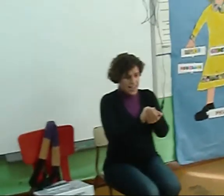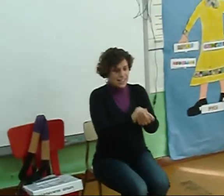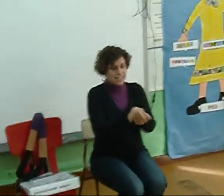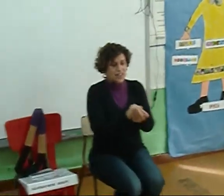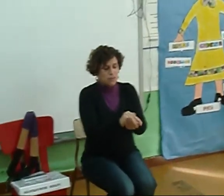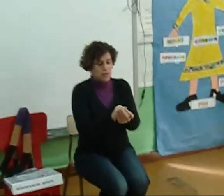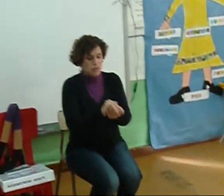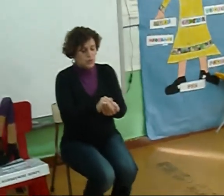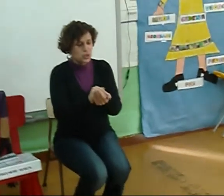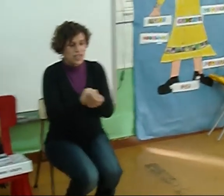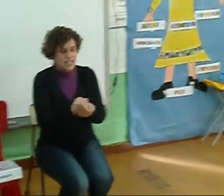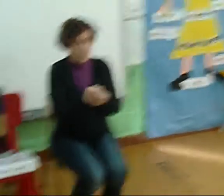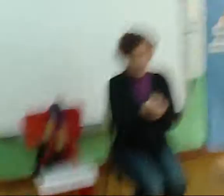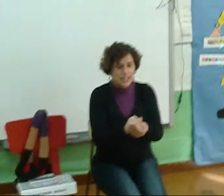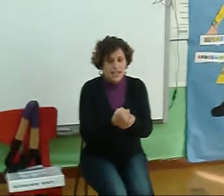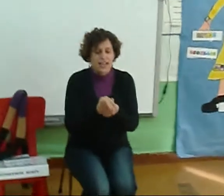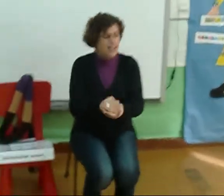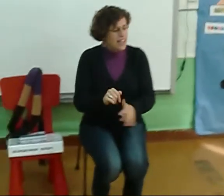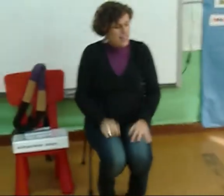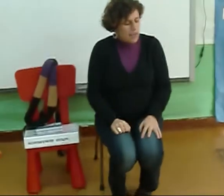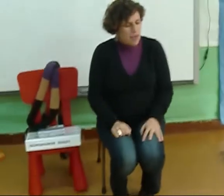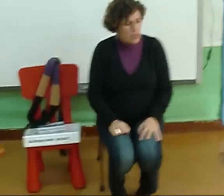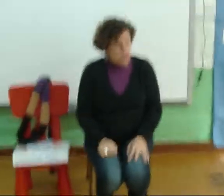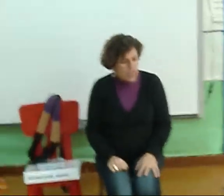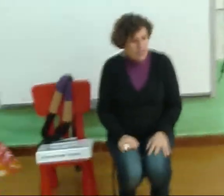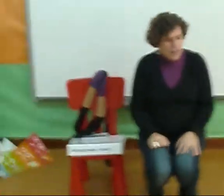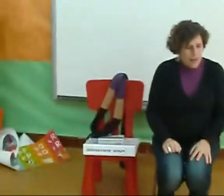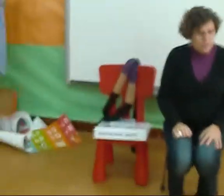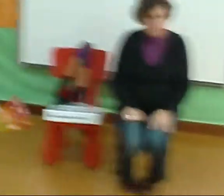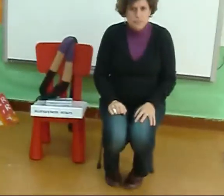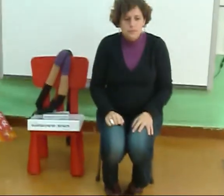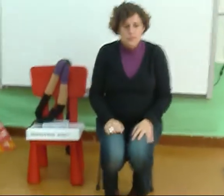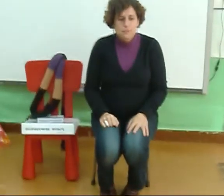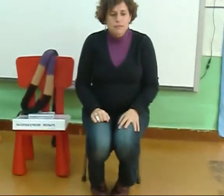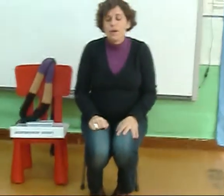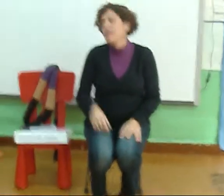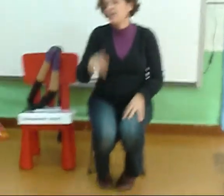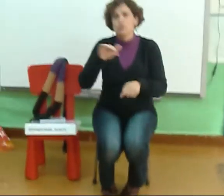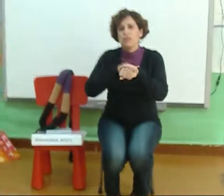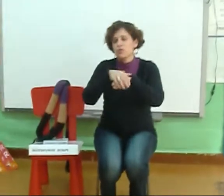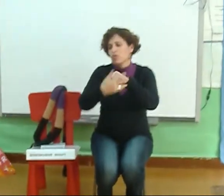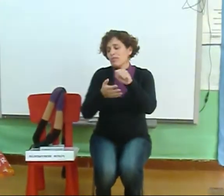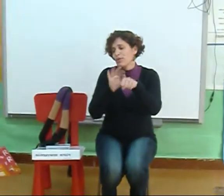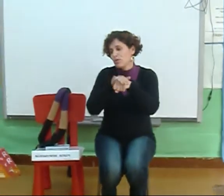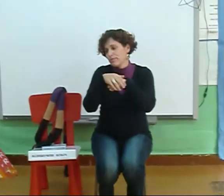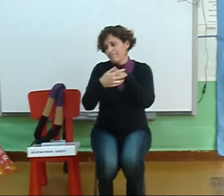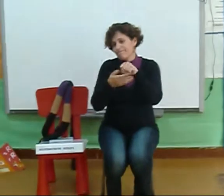Castaña Que xa ou vimos Castaña Que máis nos queda? Peladillo Esos van todos con melocotón Ah, vale